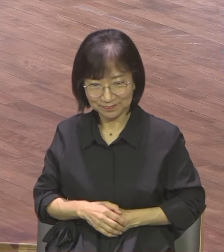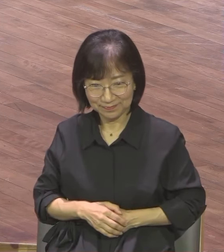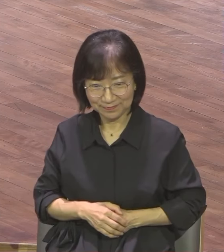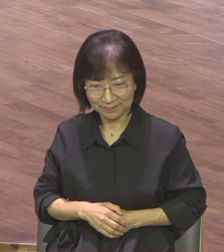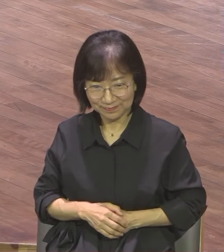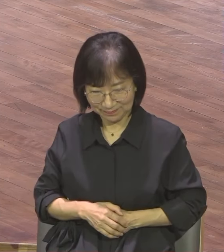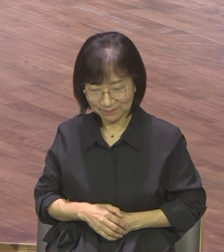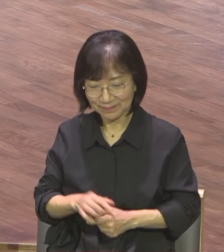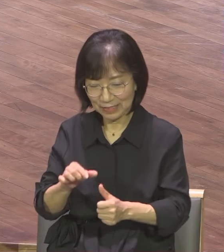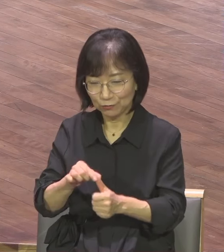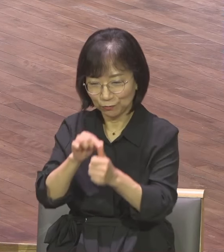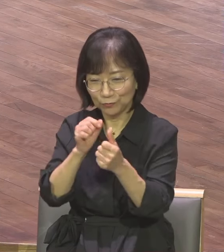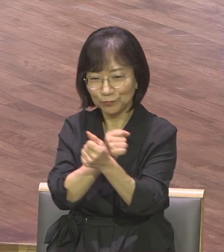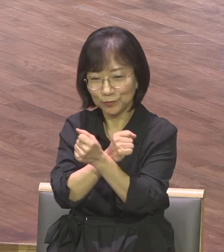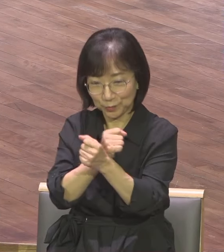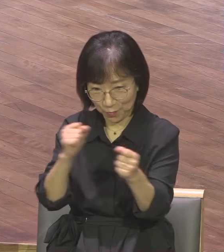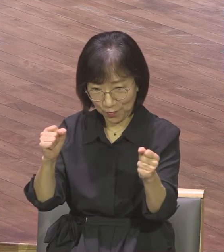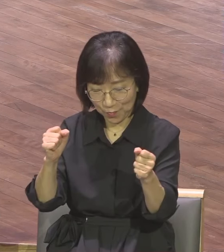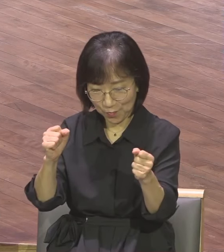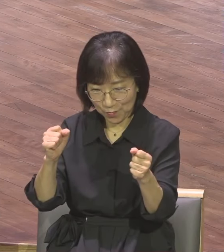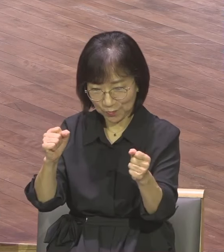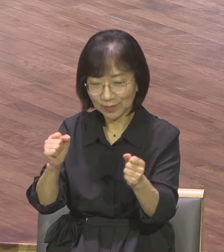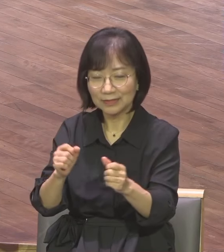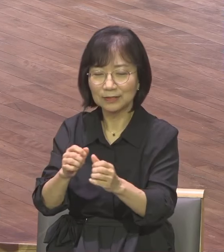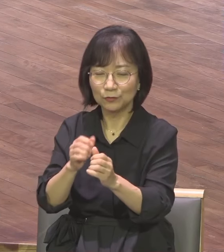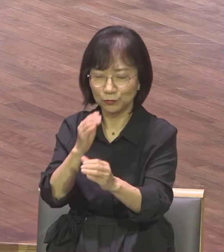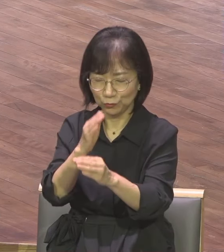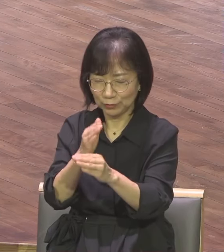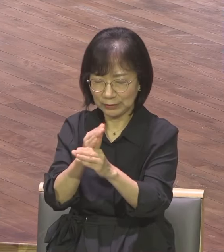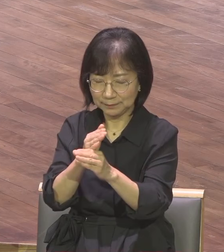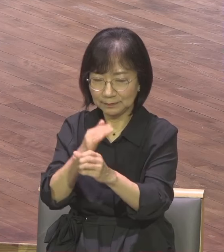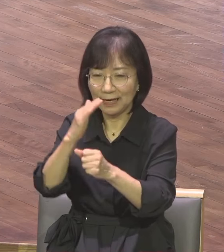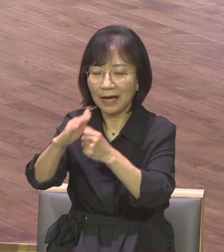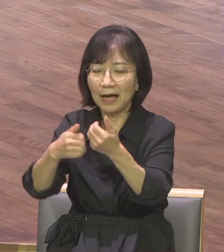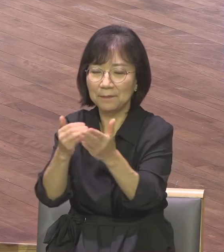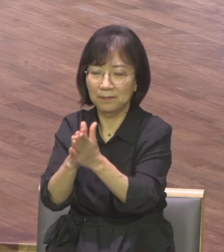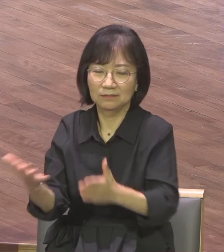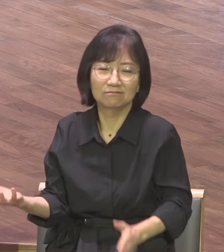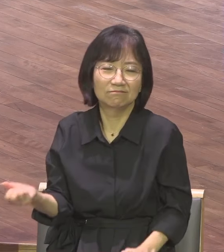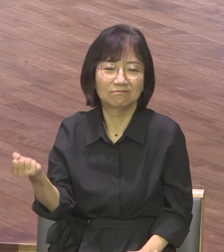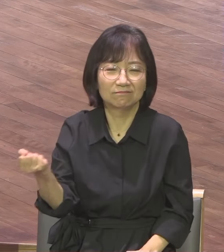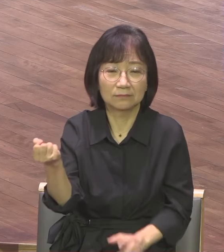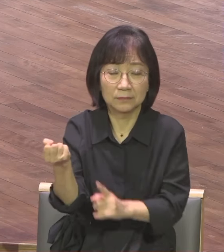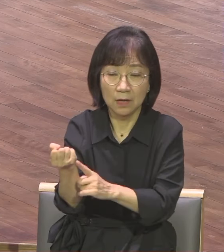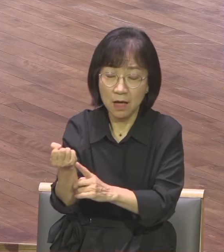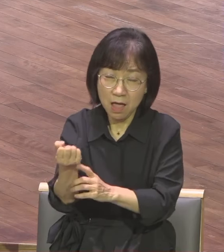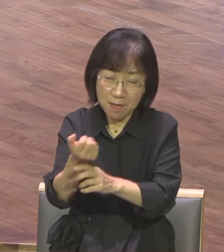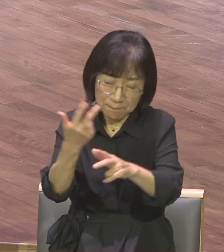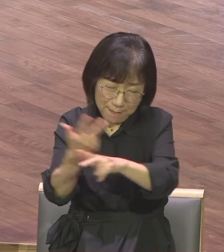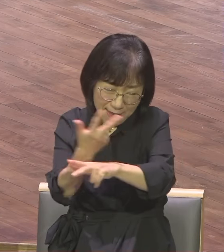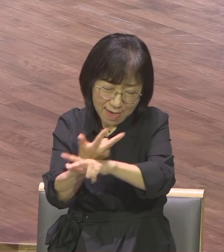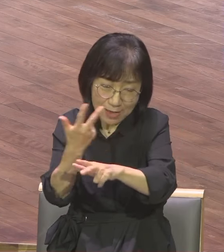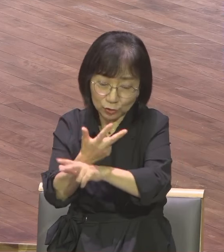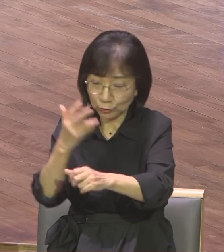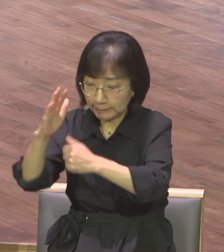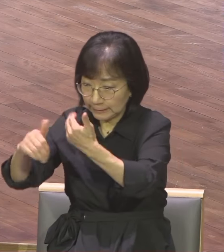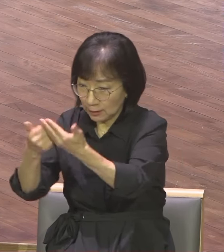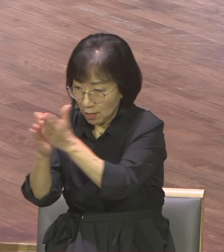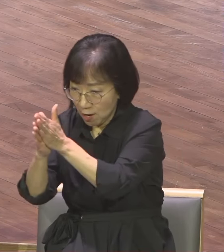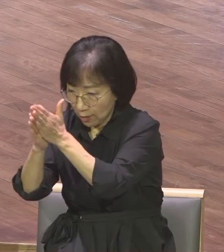성경이 매 순간마다 강해되고 손포됩니다 이 말씀이 우리 속에 불로 임하면